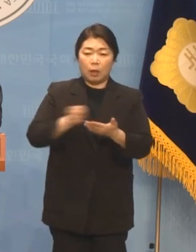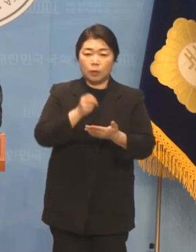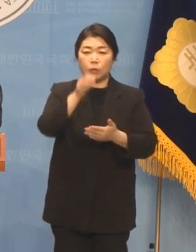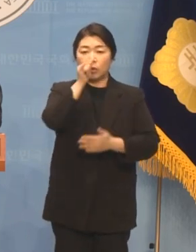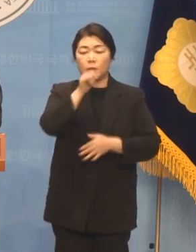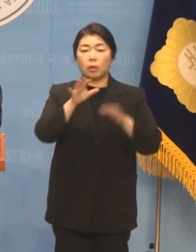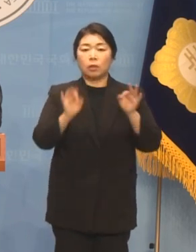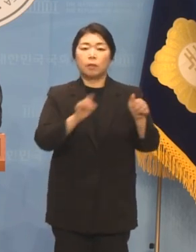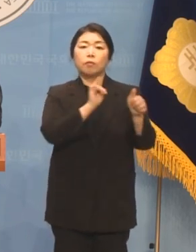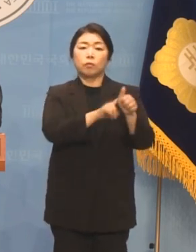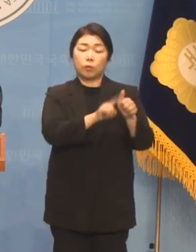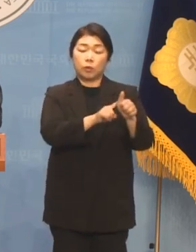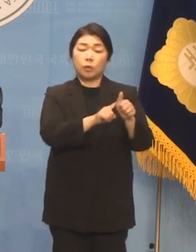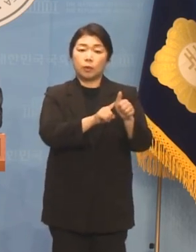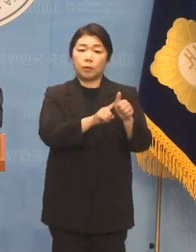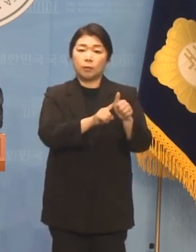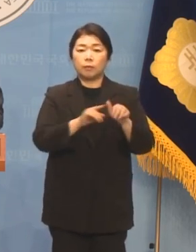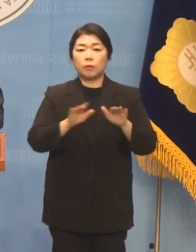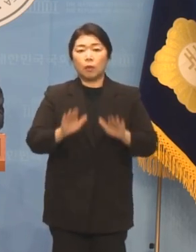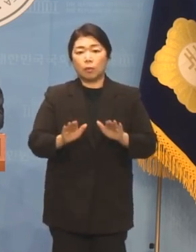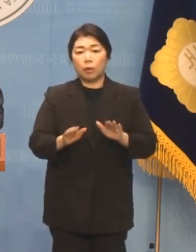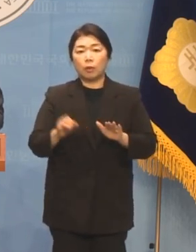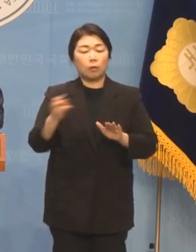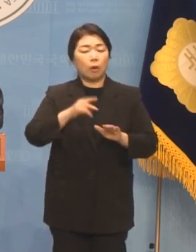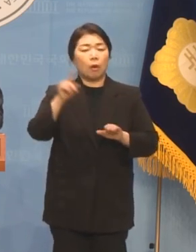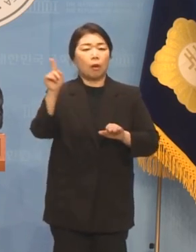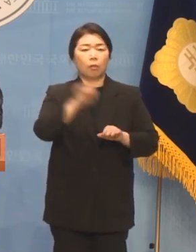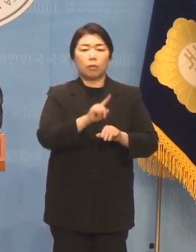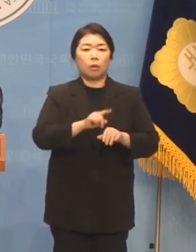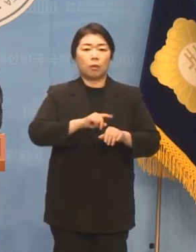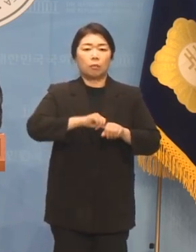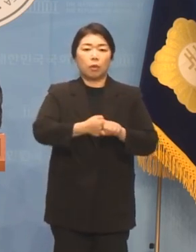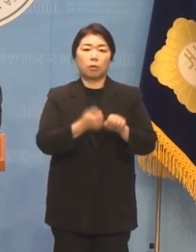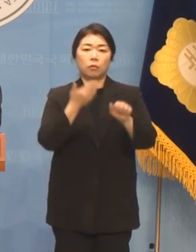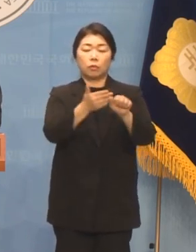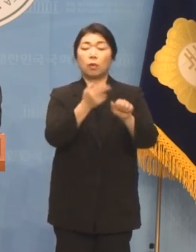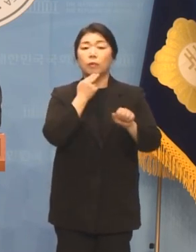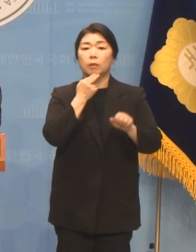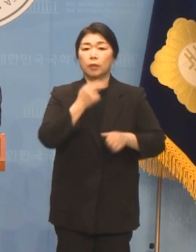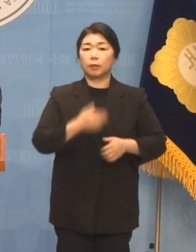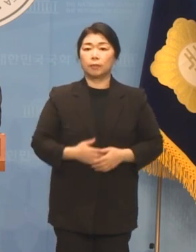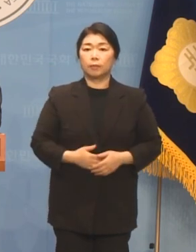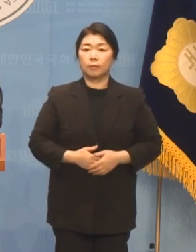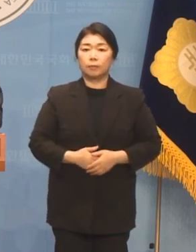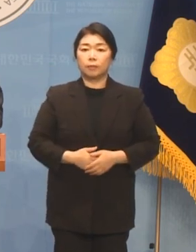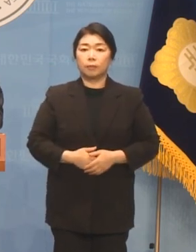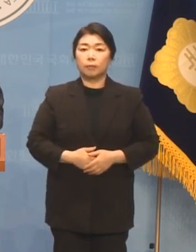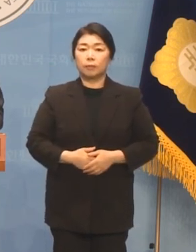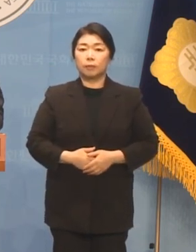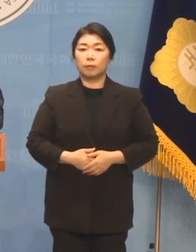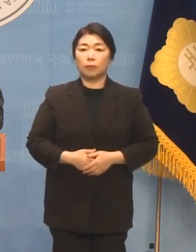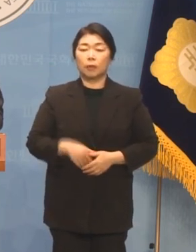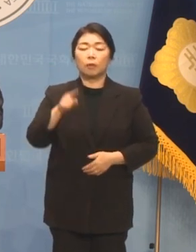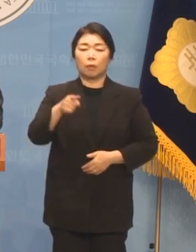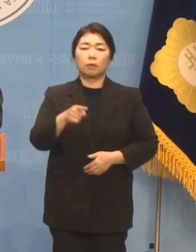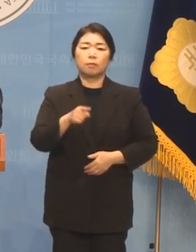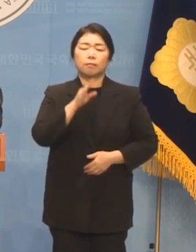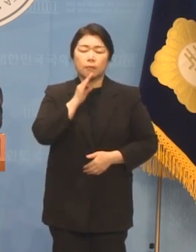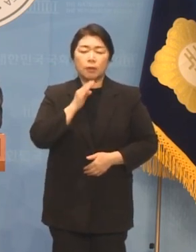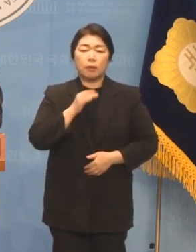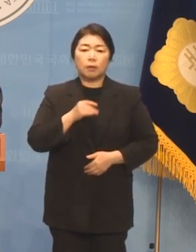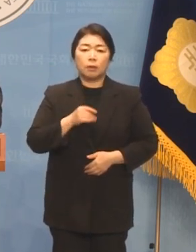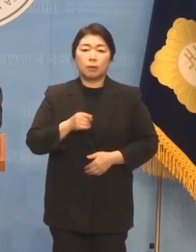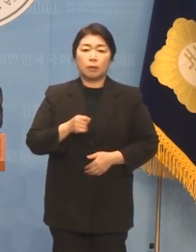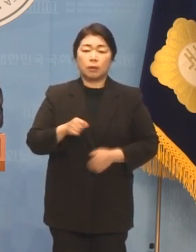김원희 예비후보는 이번에 아무런 페널티도 받지 않았습니다 이 또한 전형적인 이중